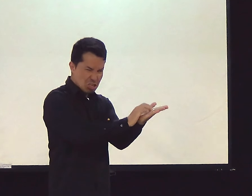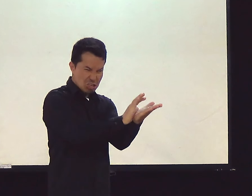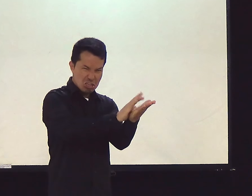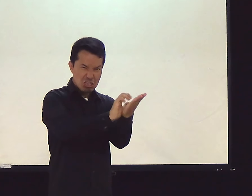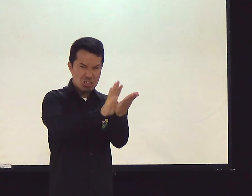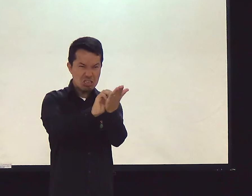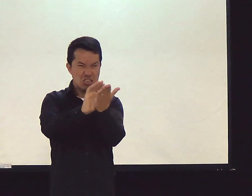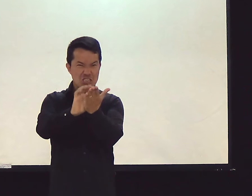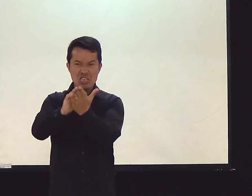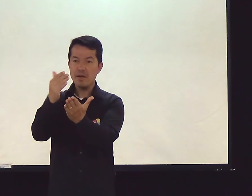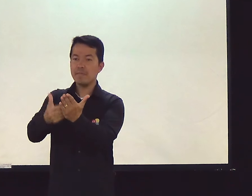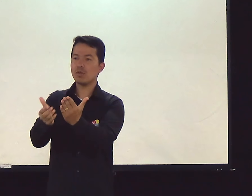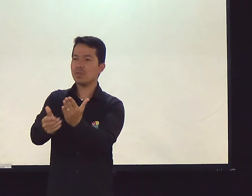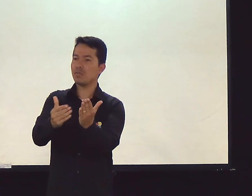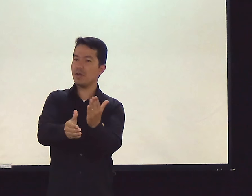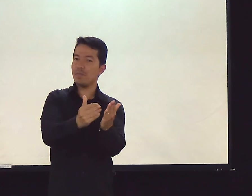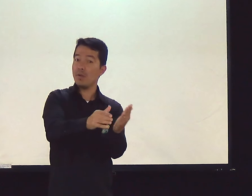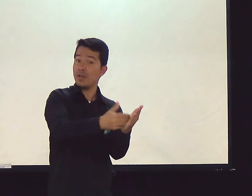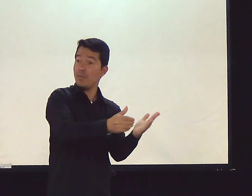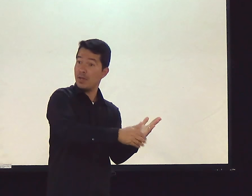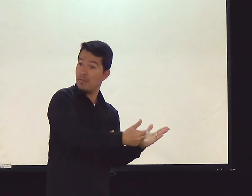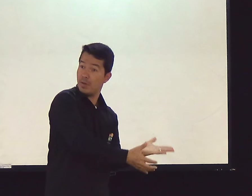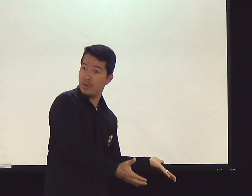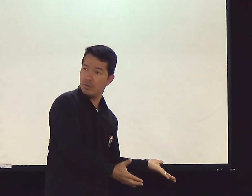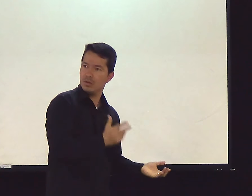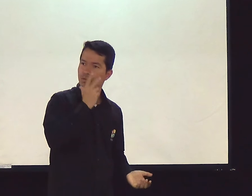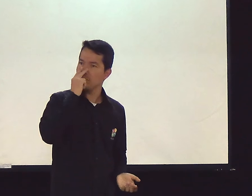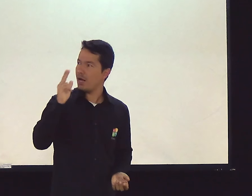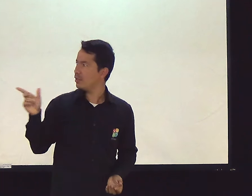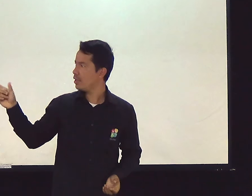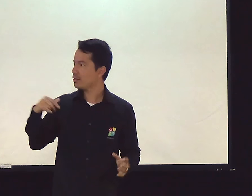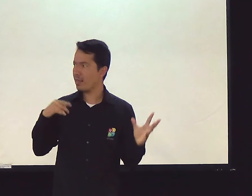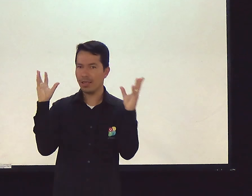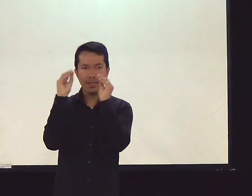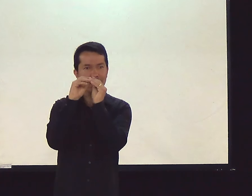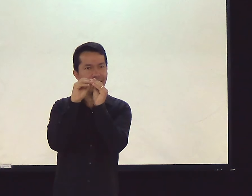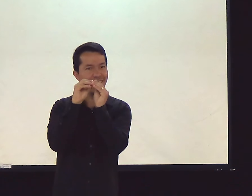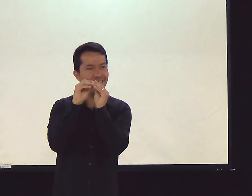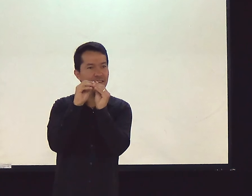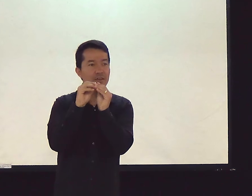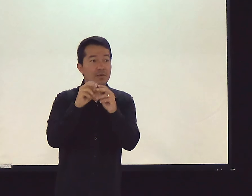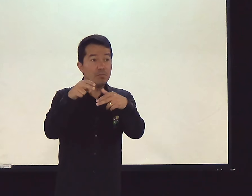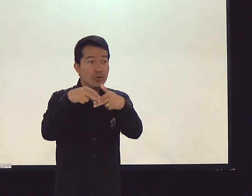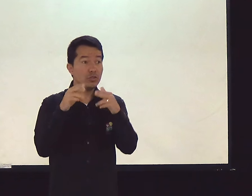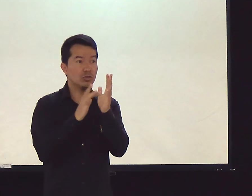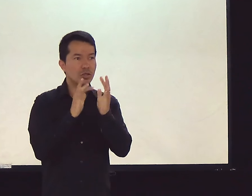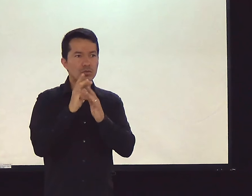desarrumada. Despede todos os empregados. É uma comparação muito clara.